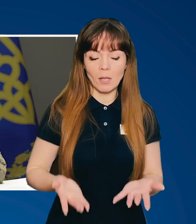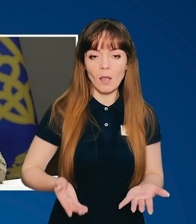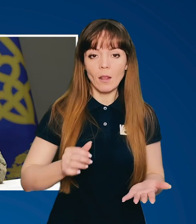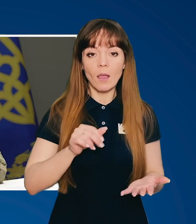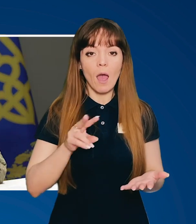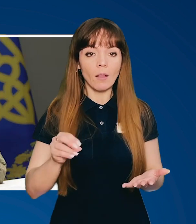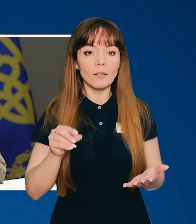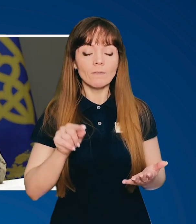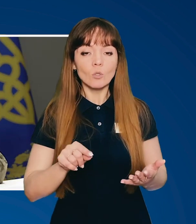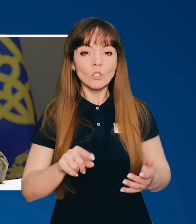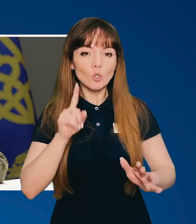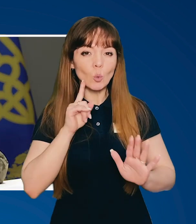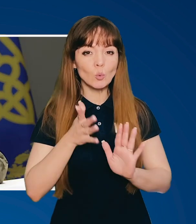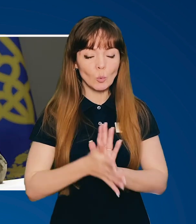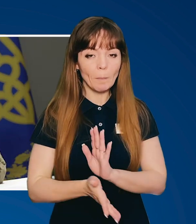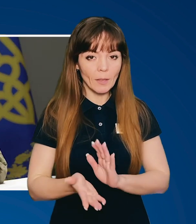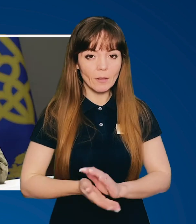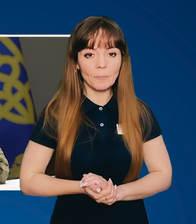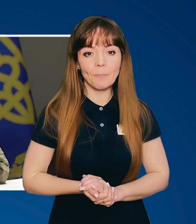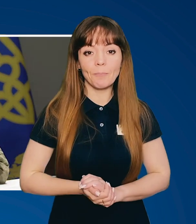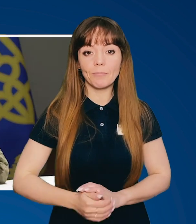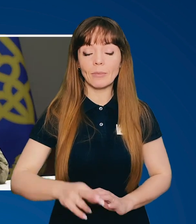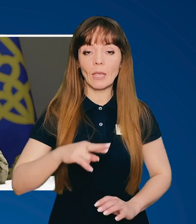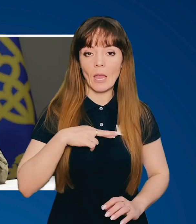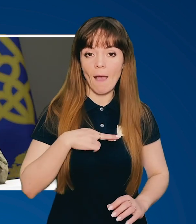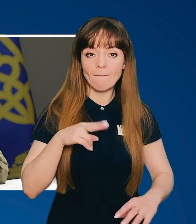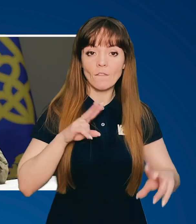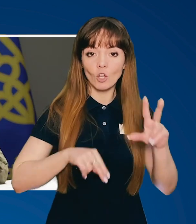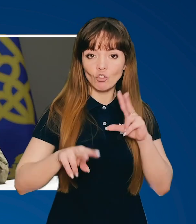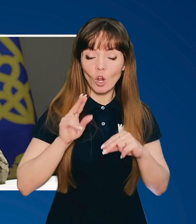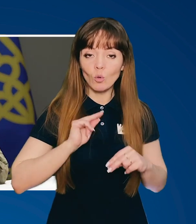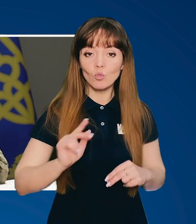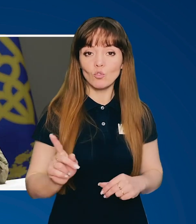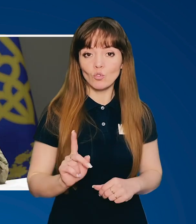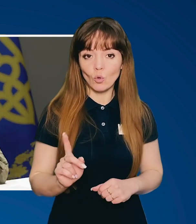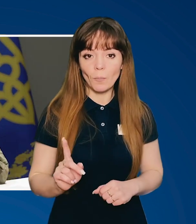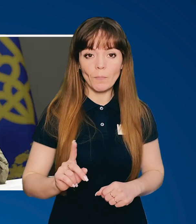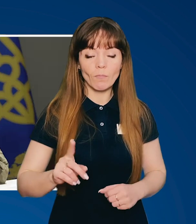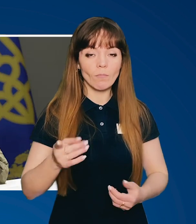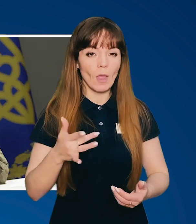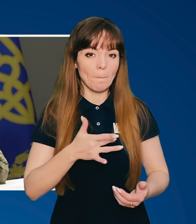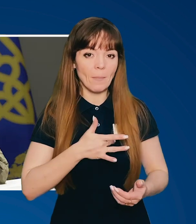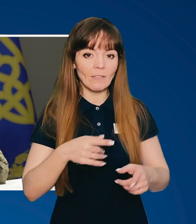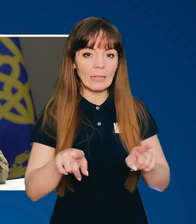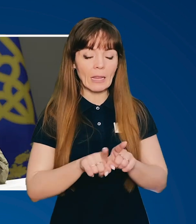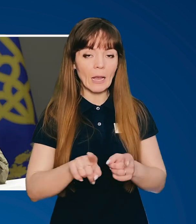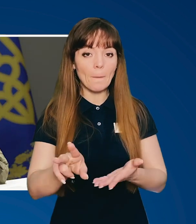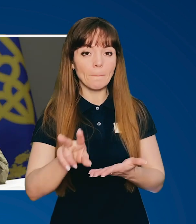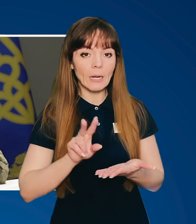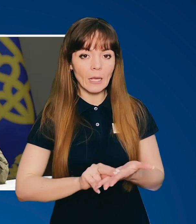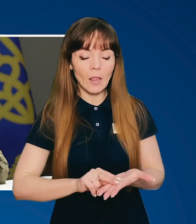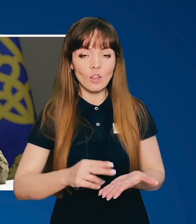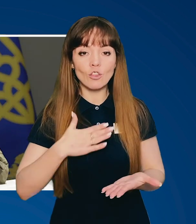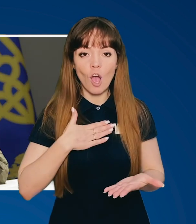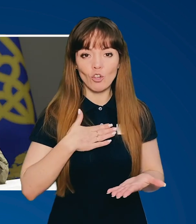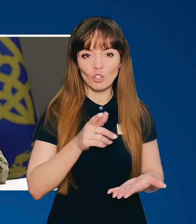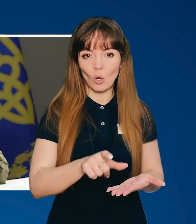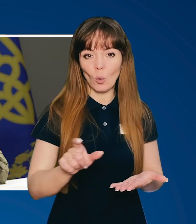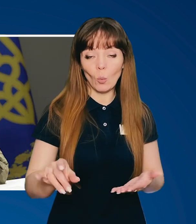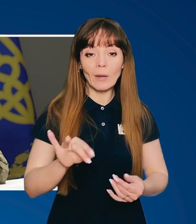банальні, але вони зрозумілі. І я вважаю, що, напевно, такий приклад – наші люди.